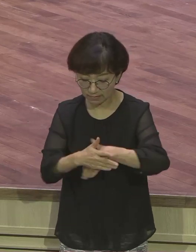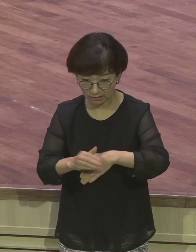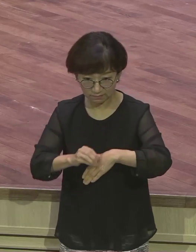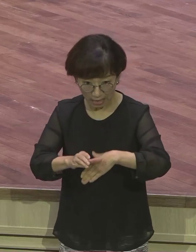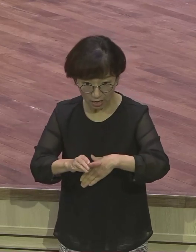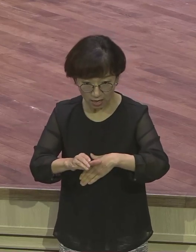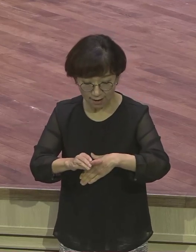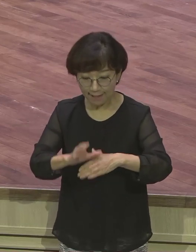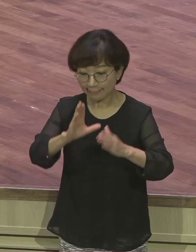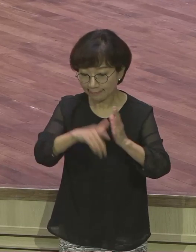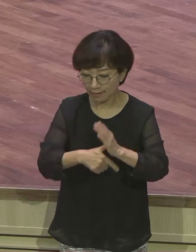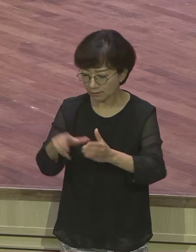뭐요 흔들리지 않습니다.